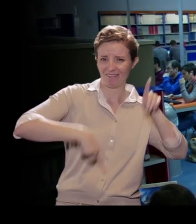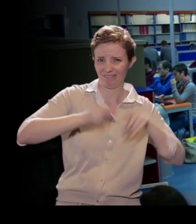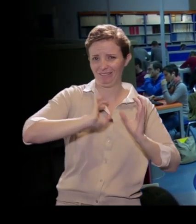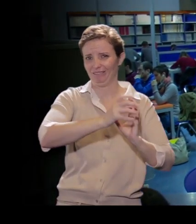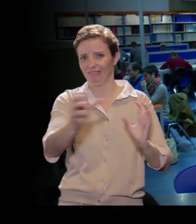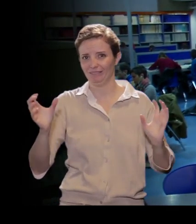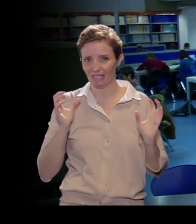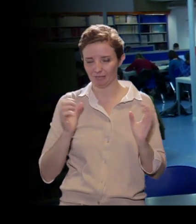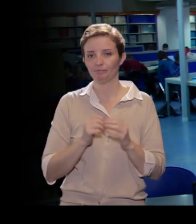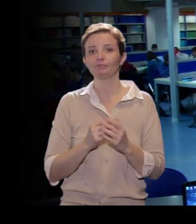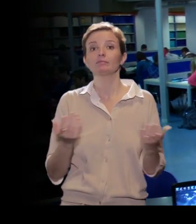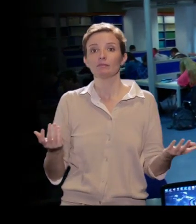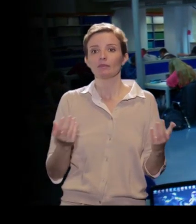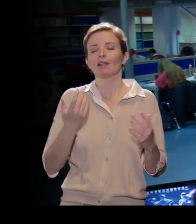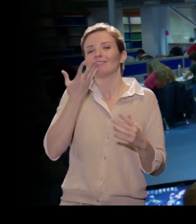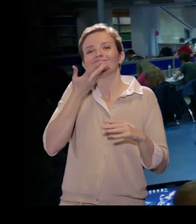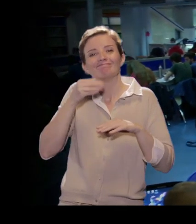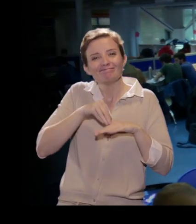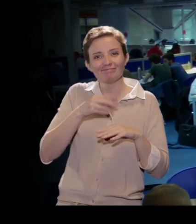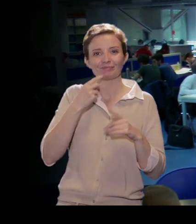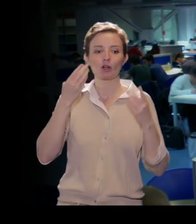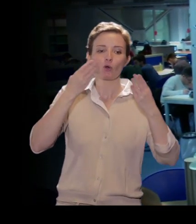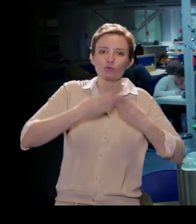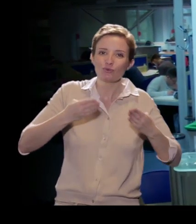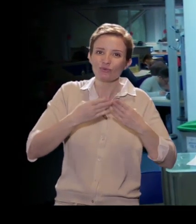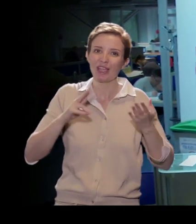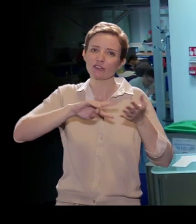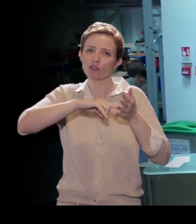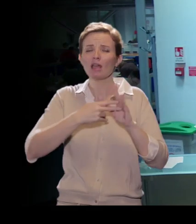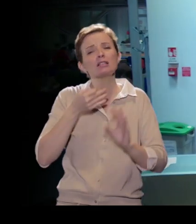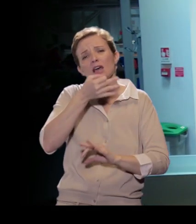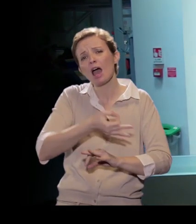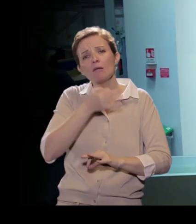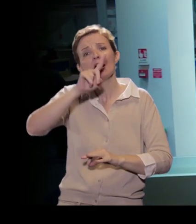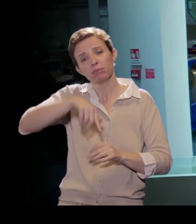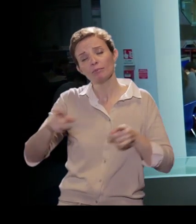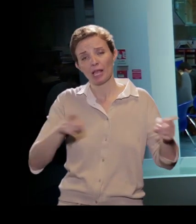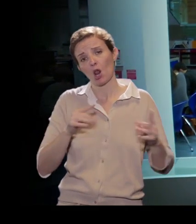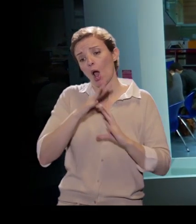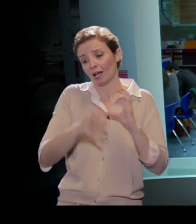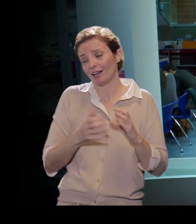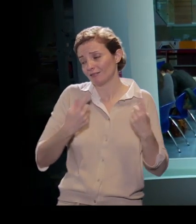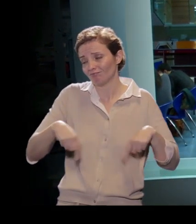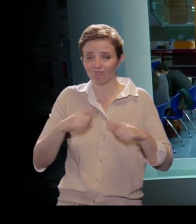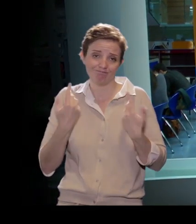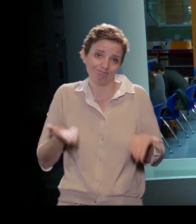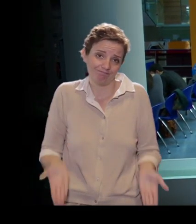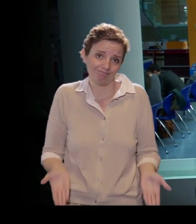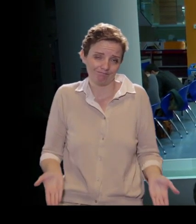Vorrei anche dire che gli studi di ingegneria, sempre anche in un periodo di crisi come quello attuale, offrono buone prospettive di